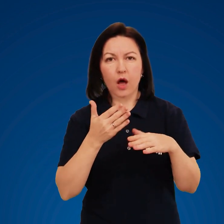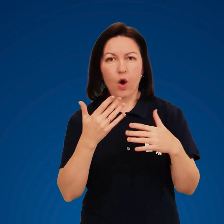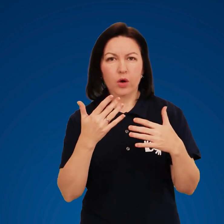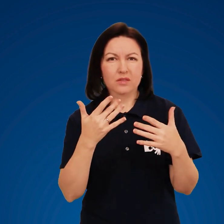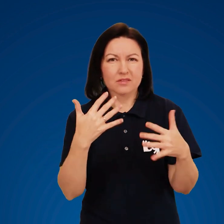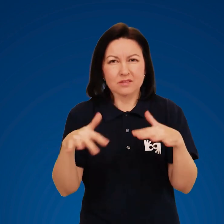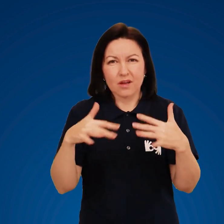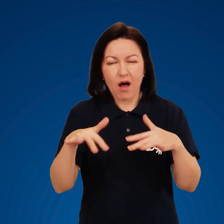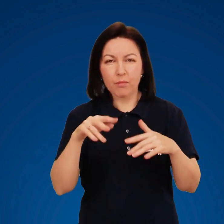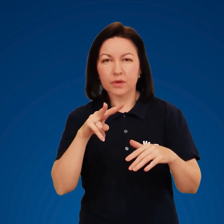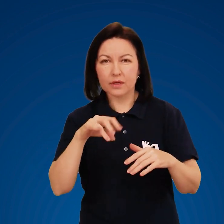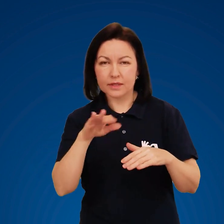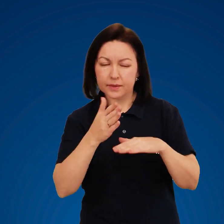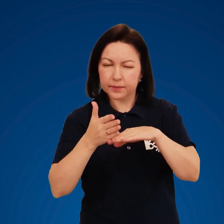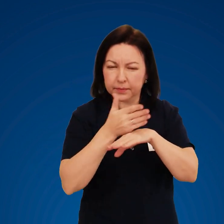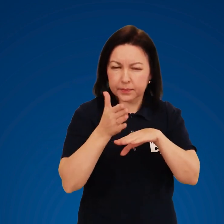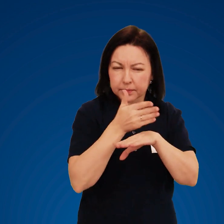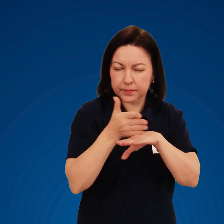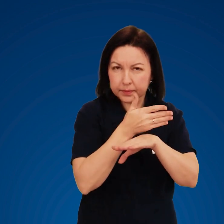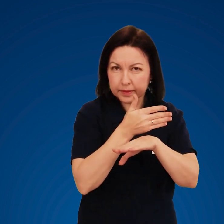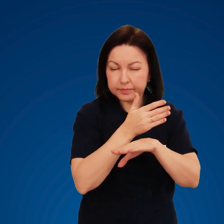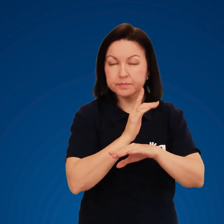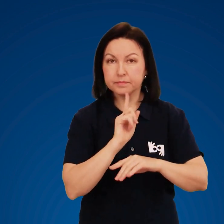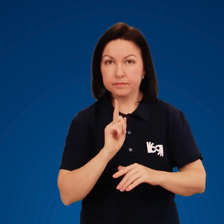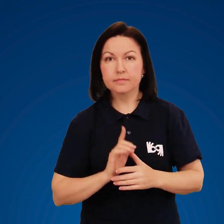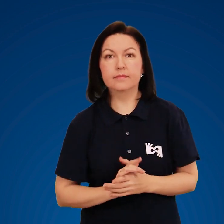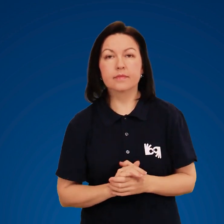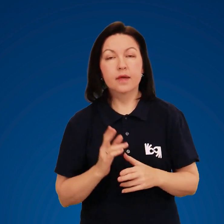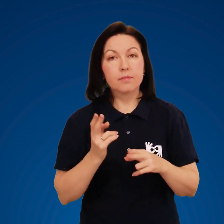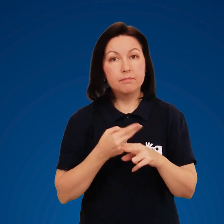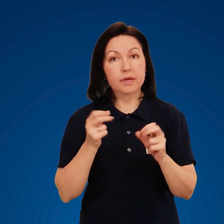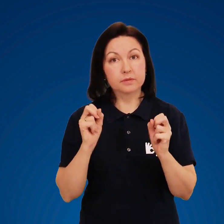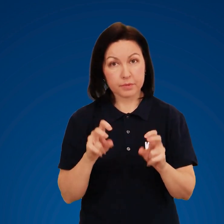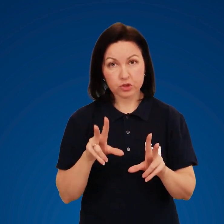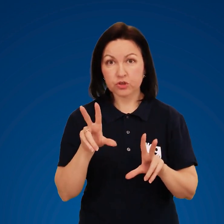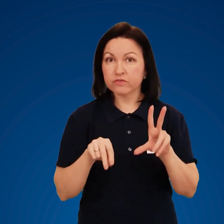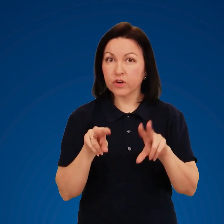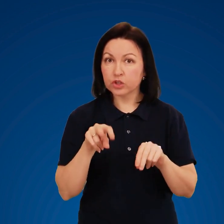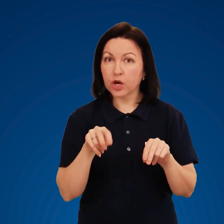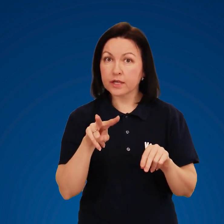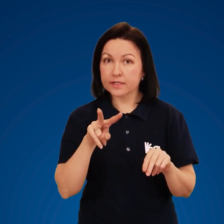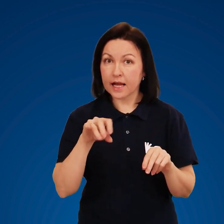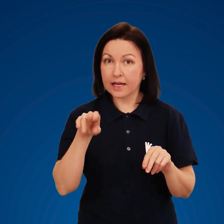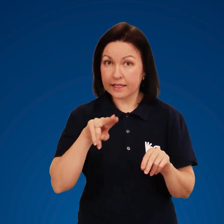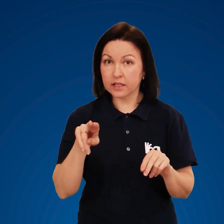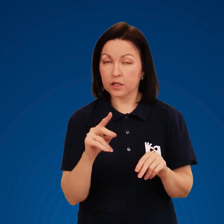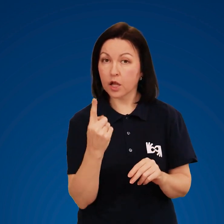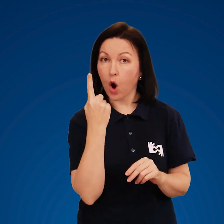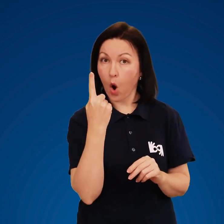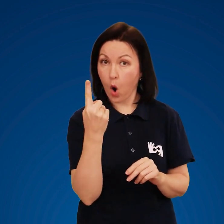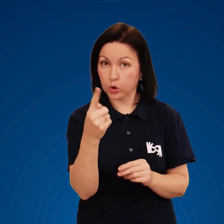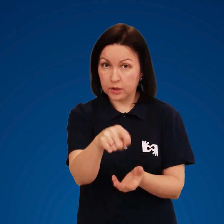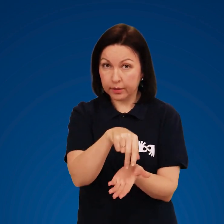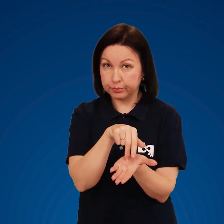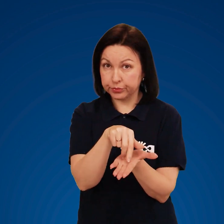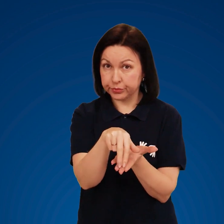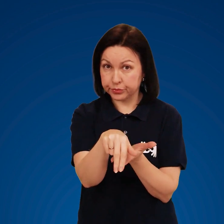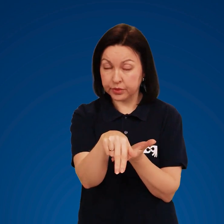від снігового, зовсім уже не міцного льоду. Безпечним вважається лід